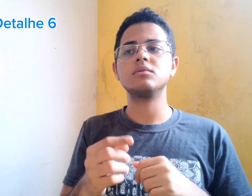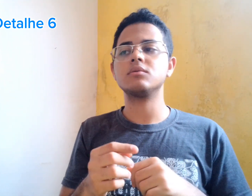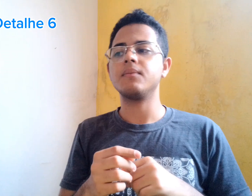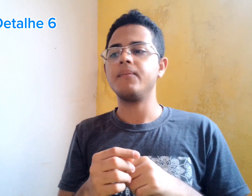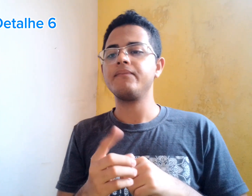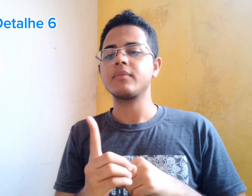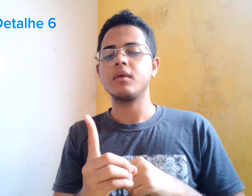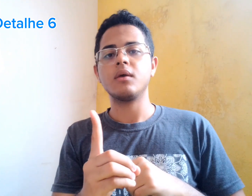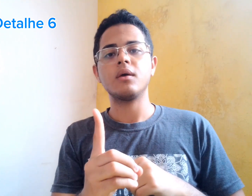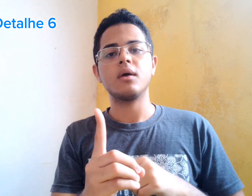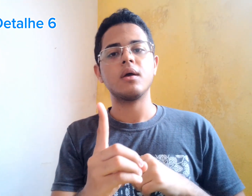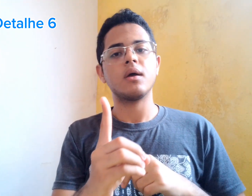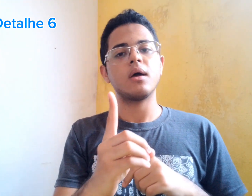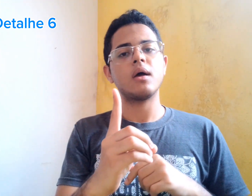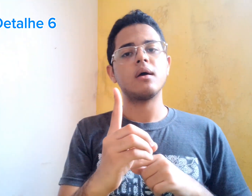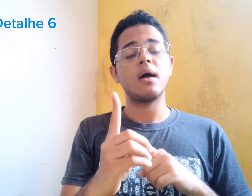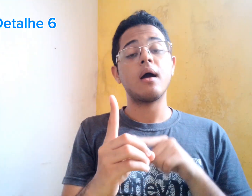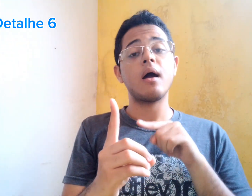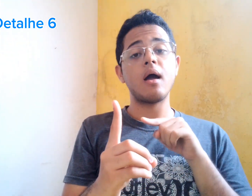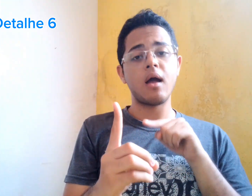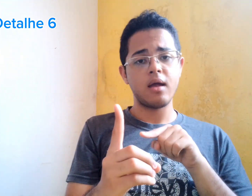Juntos, né? E na rua...